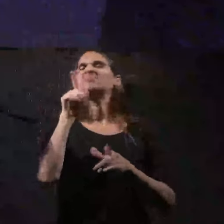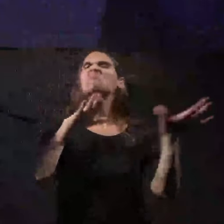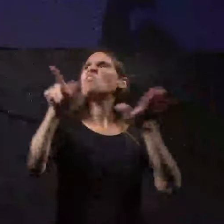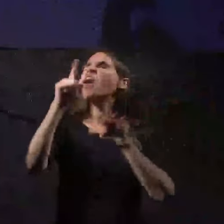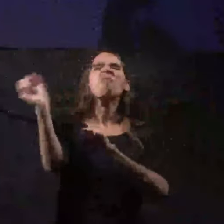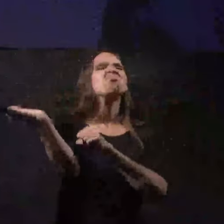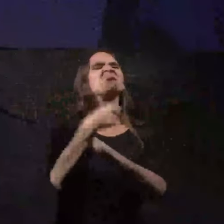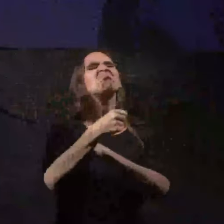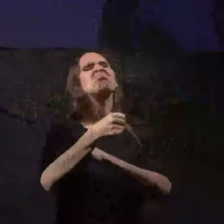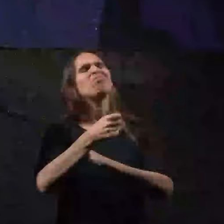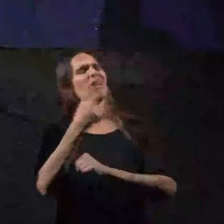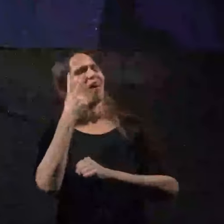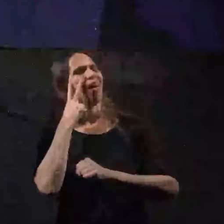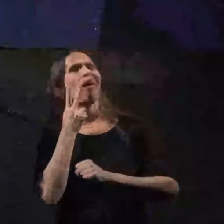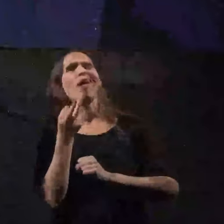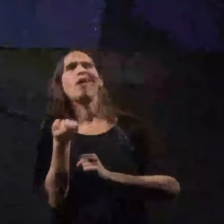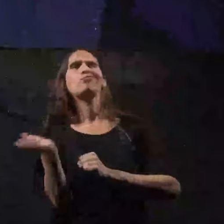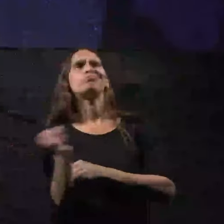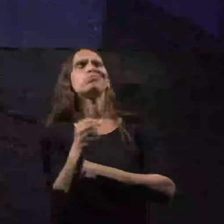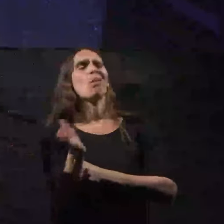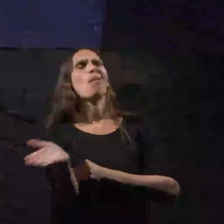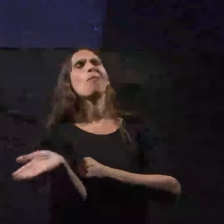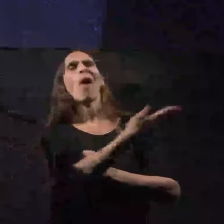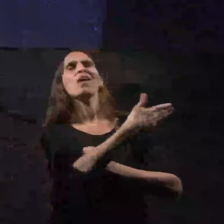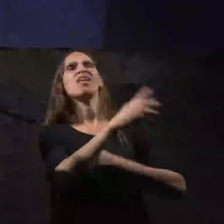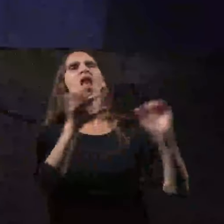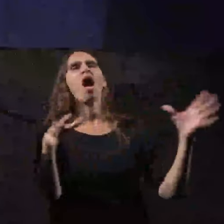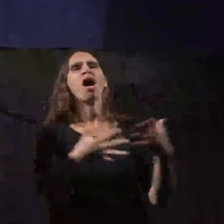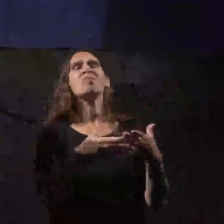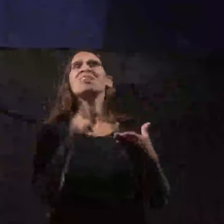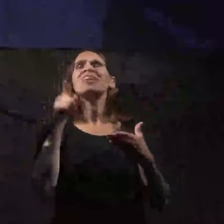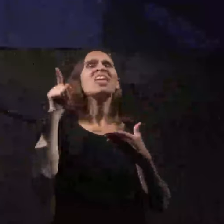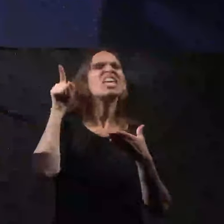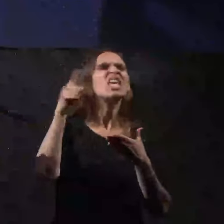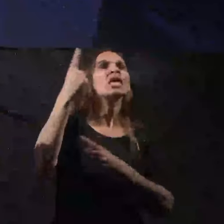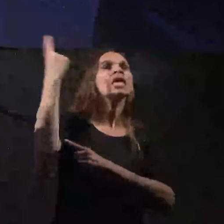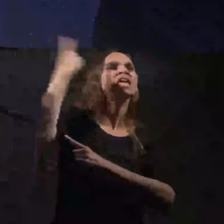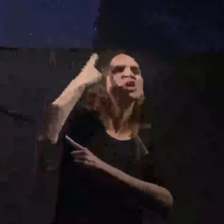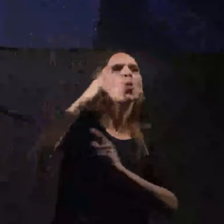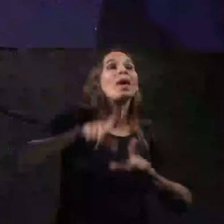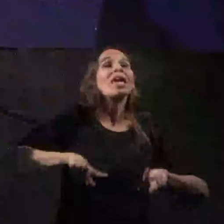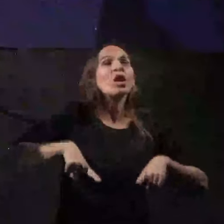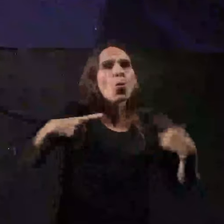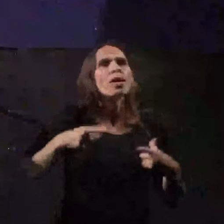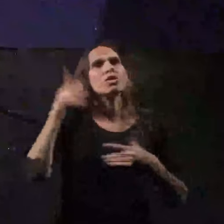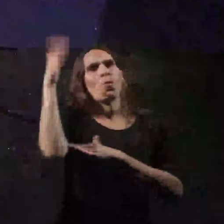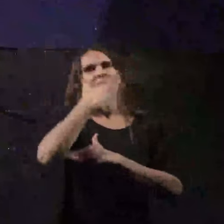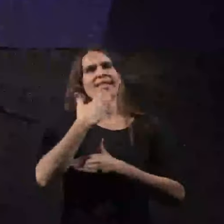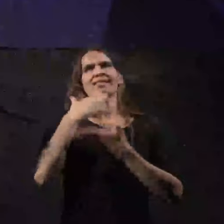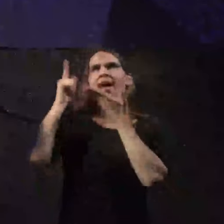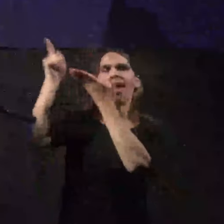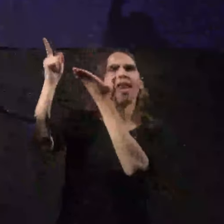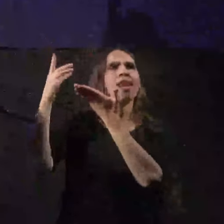בזה לעם שלה שהיא איום קיומי על מדינת ישראל